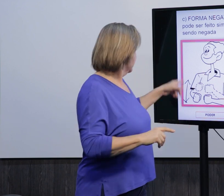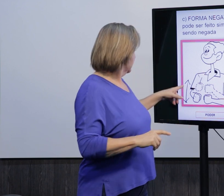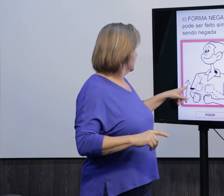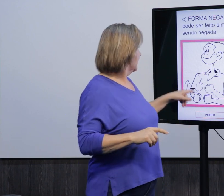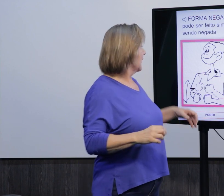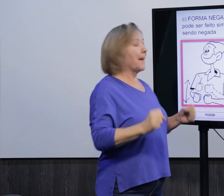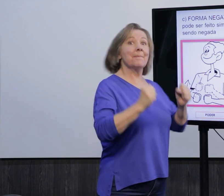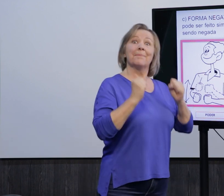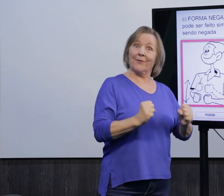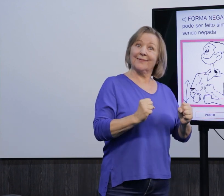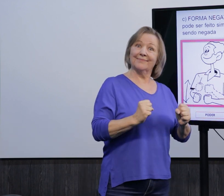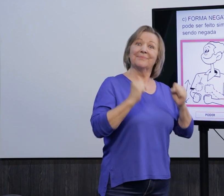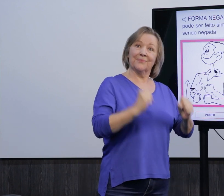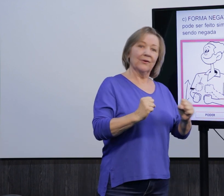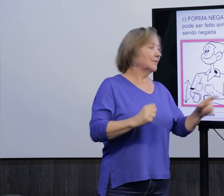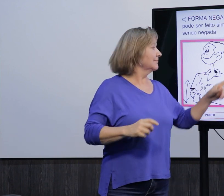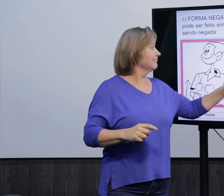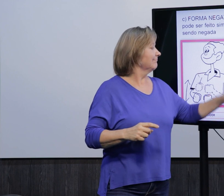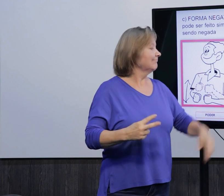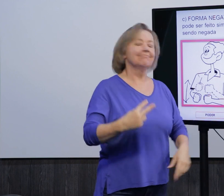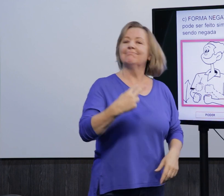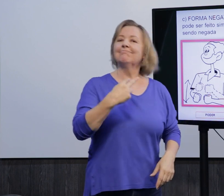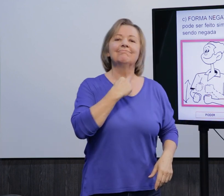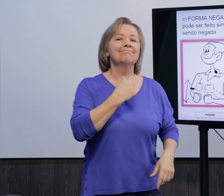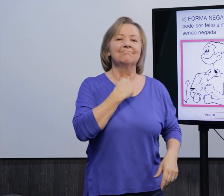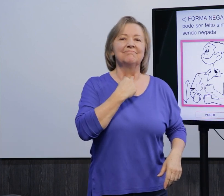complexo da gente perceber. Posso? E aqui, não posso.